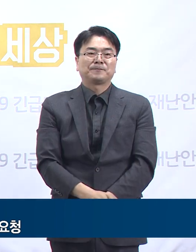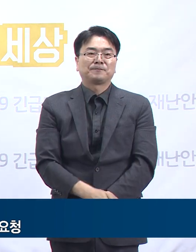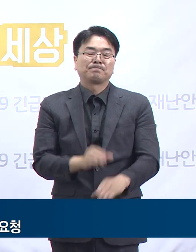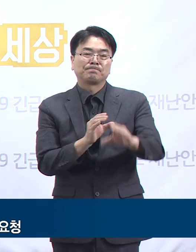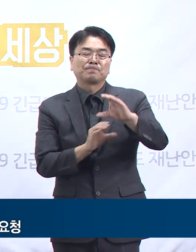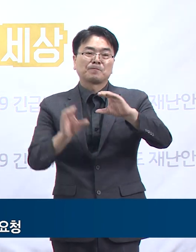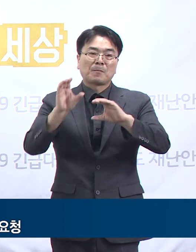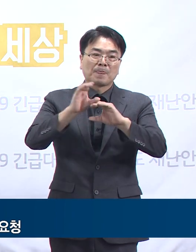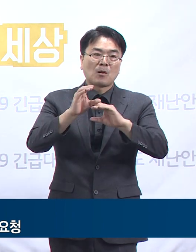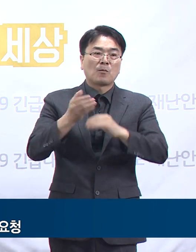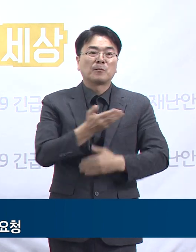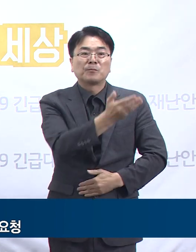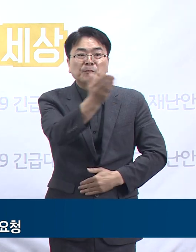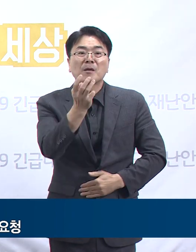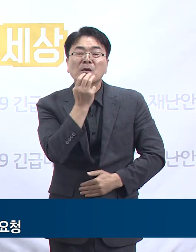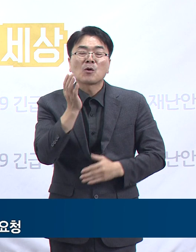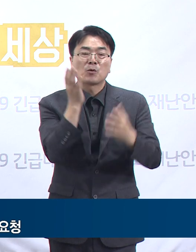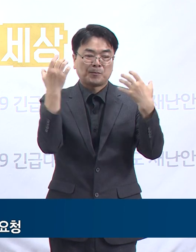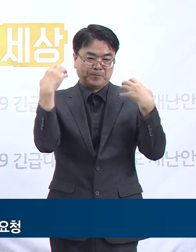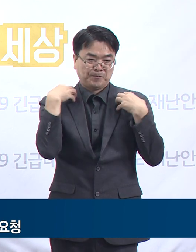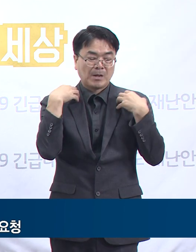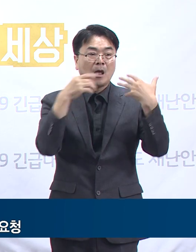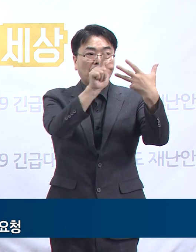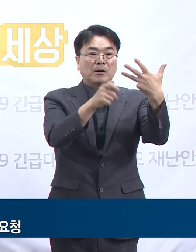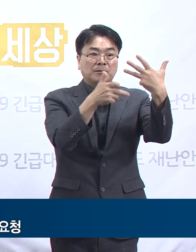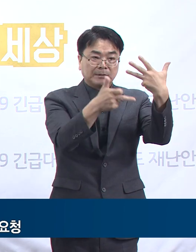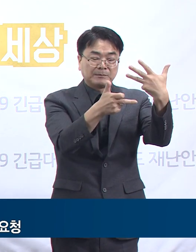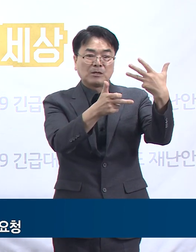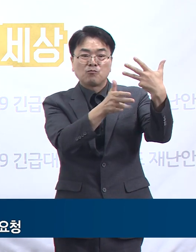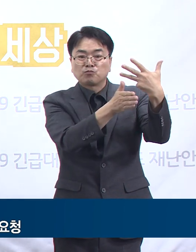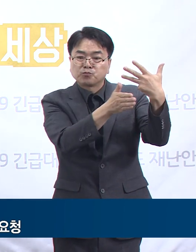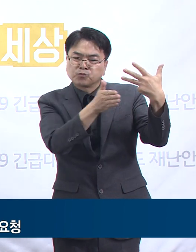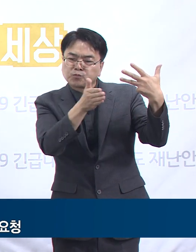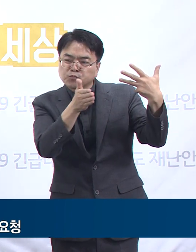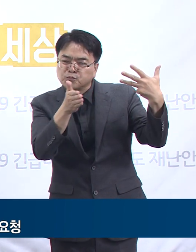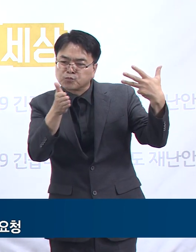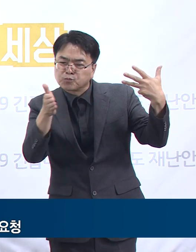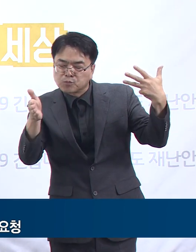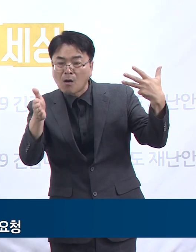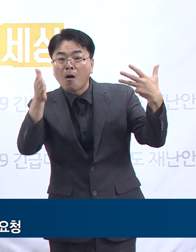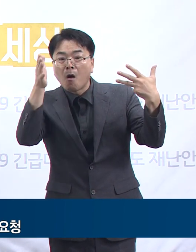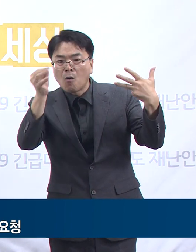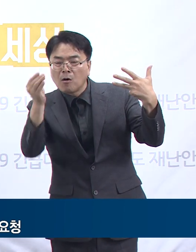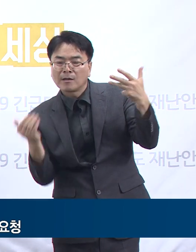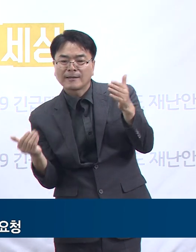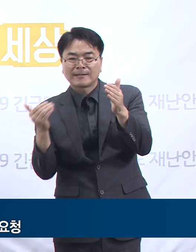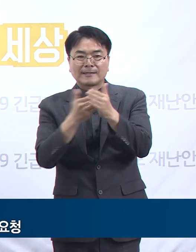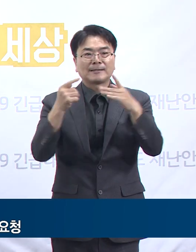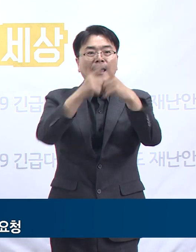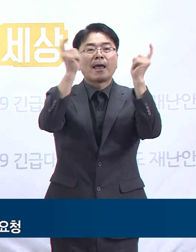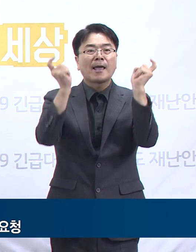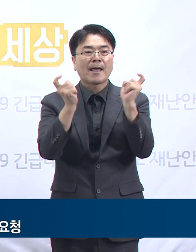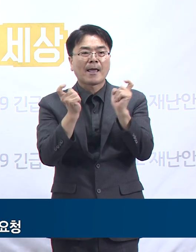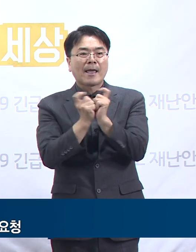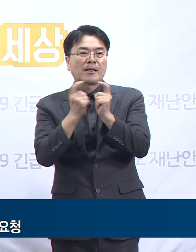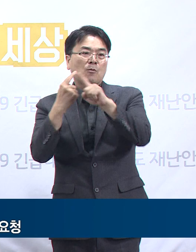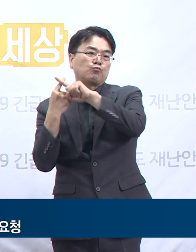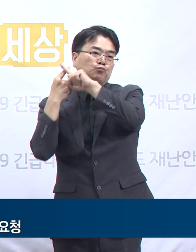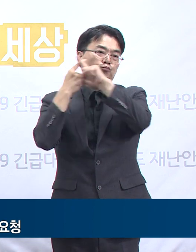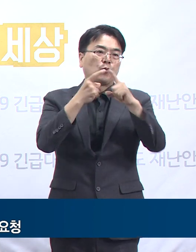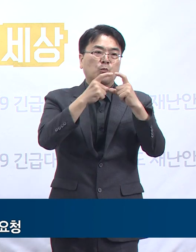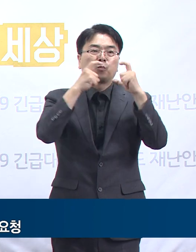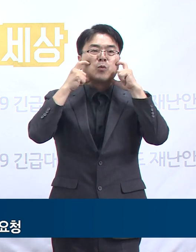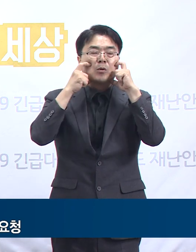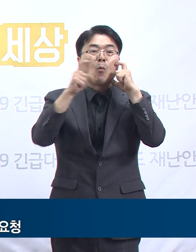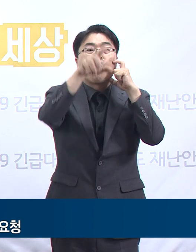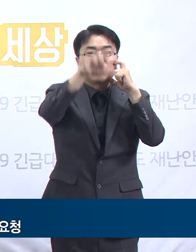아울러 경기도는 지난 8월 18일부터 별도 해제 기한까지 개인 마스크를 실내 공간에서 의무적으로